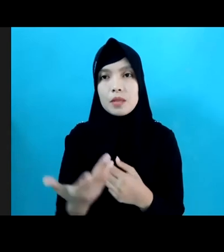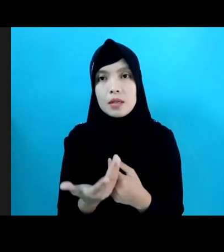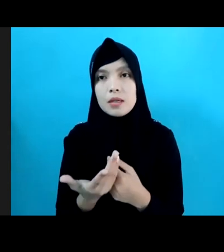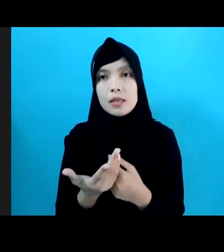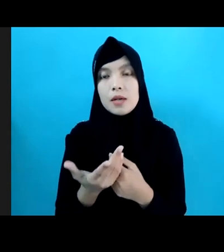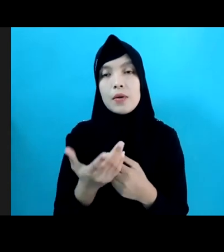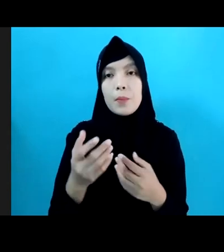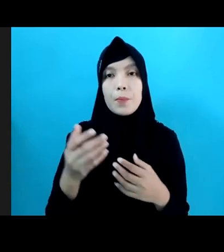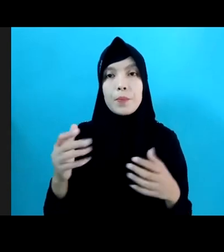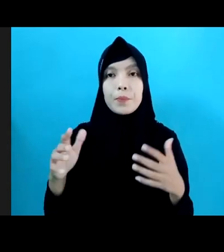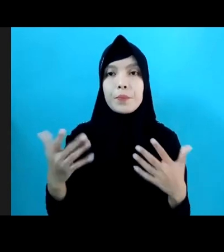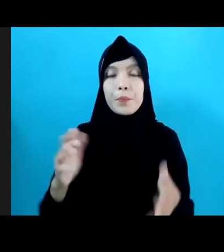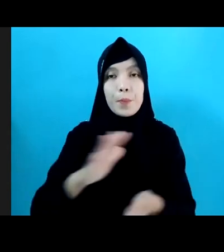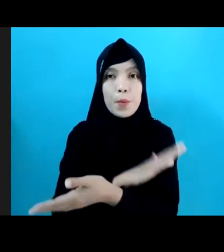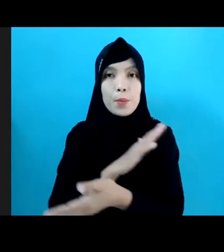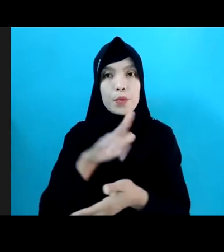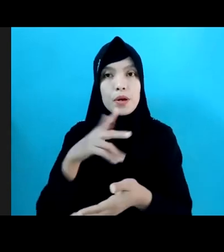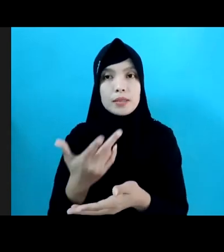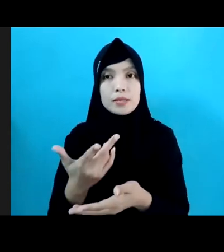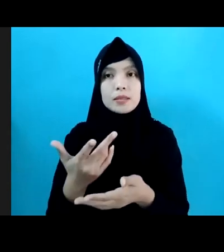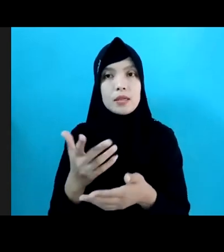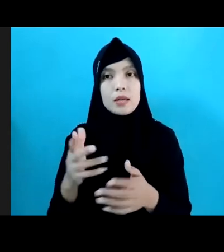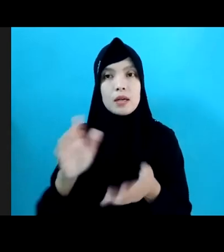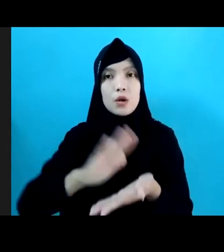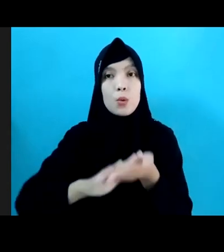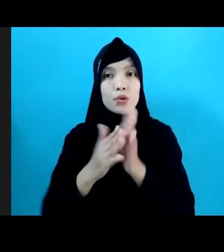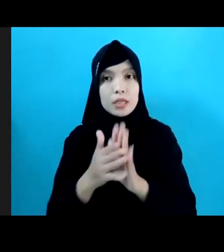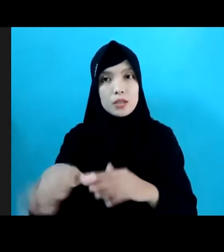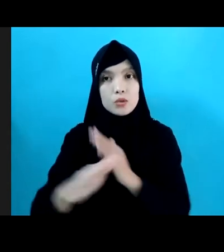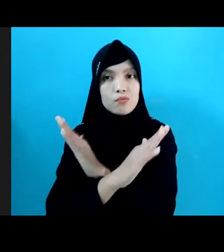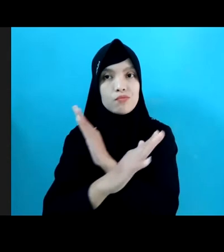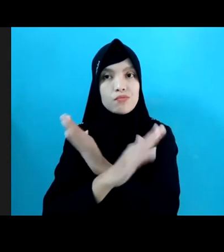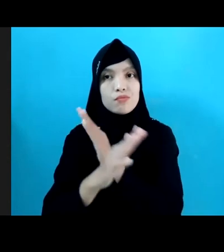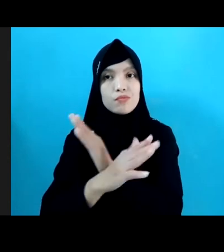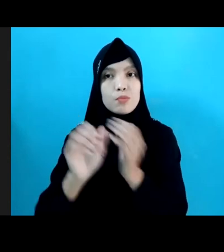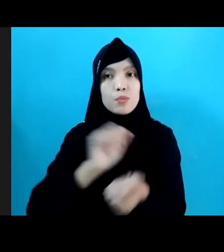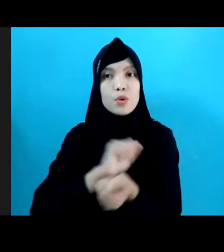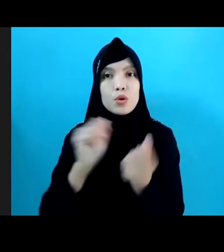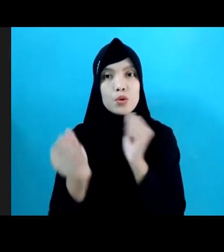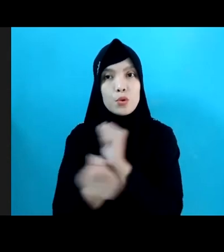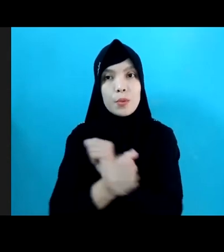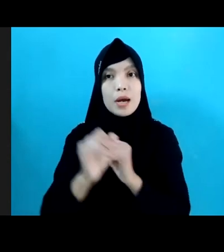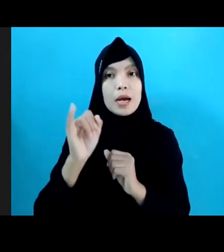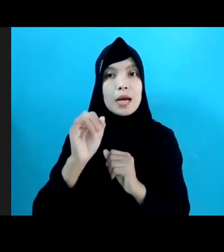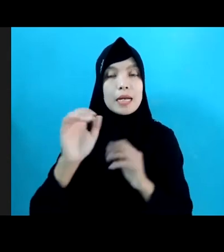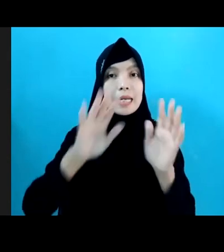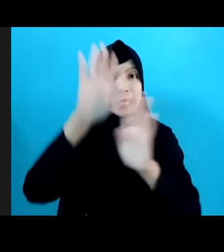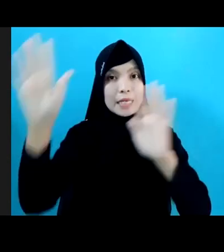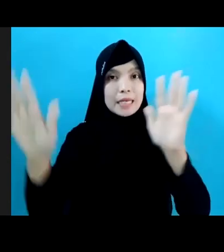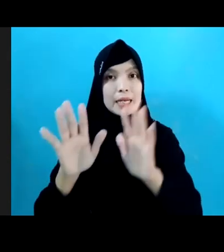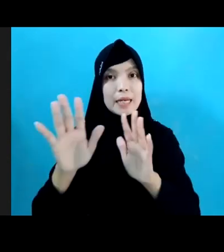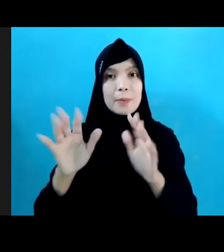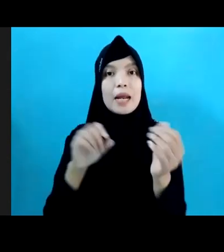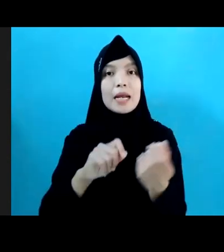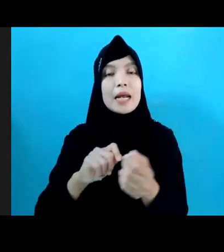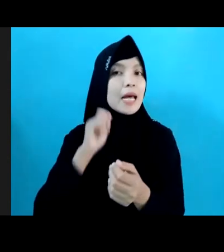anak dan komunitas untuk mengatasi akibat negatif dari perubahan iklim dan resiko bencana pada kehidupan